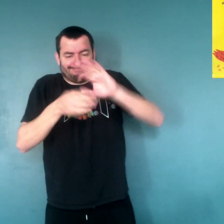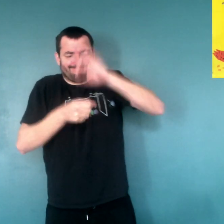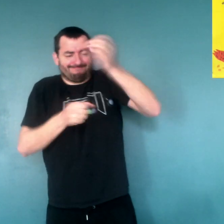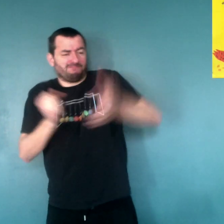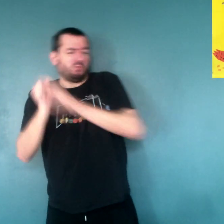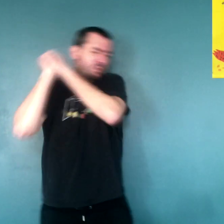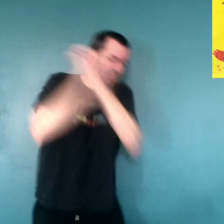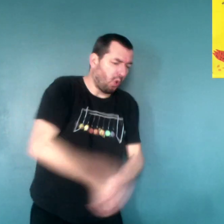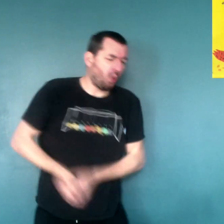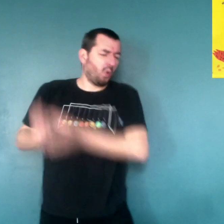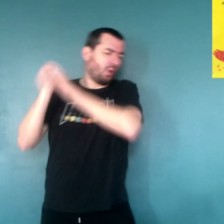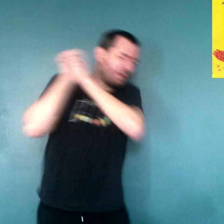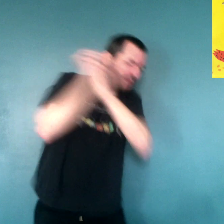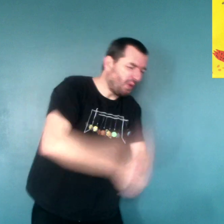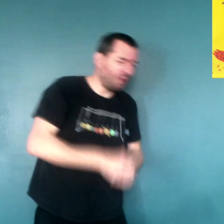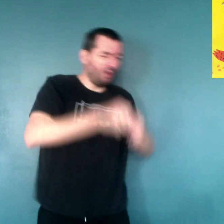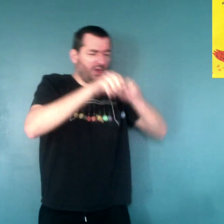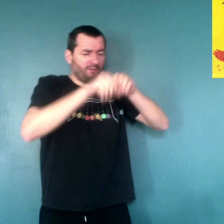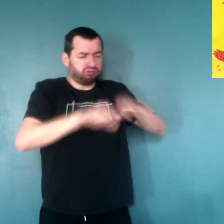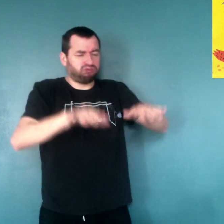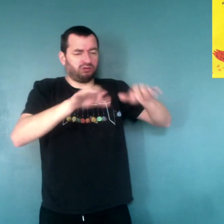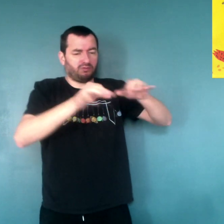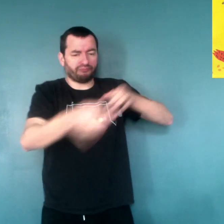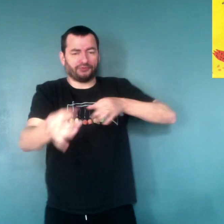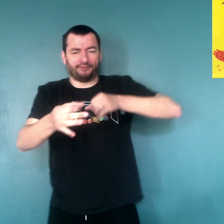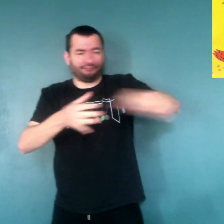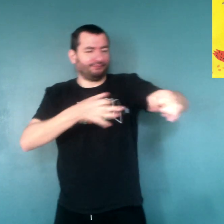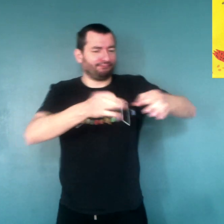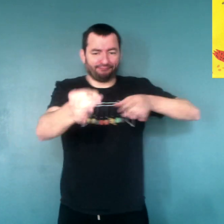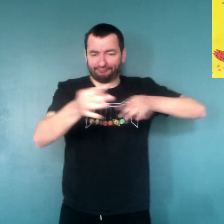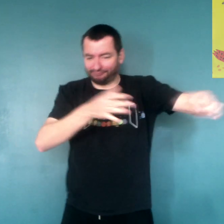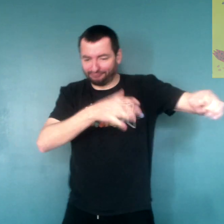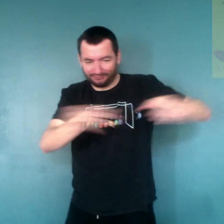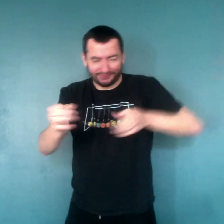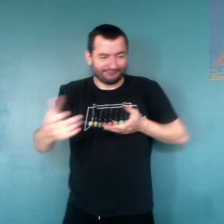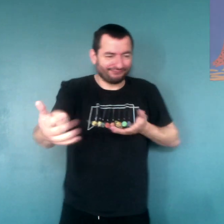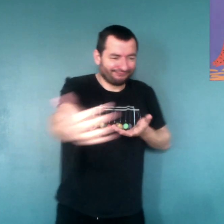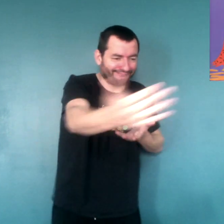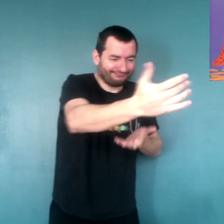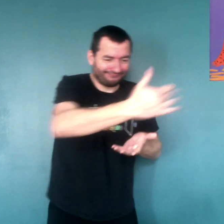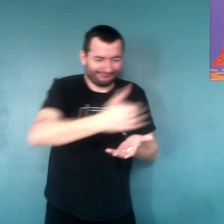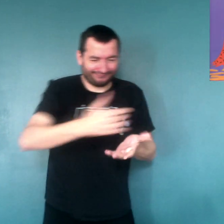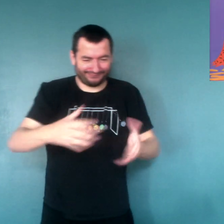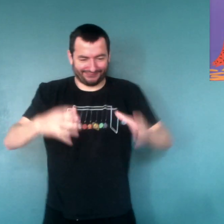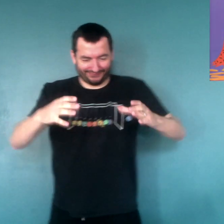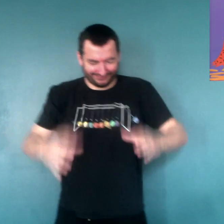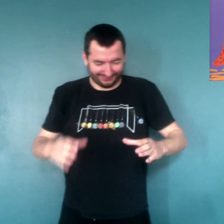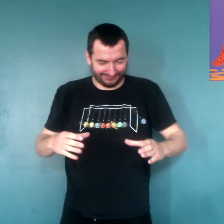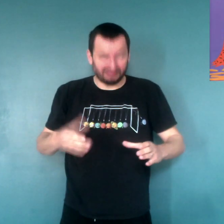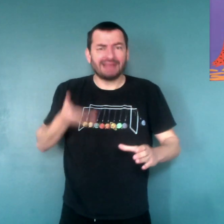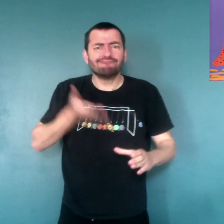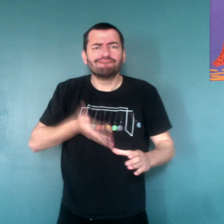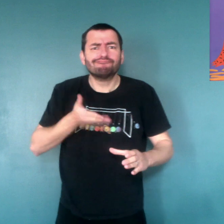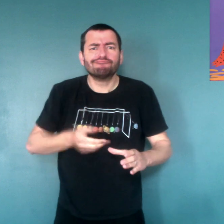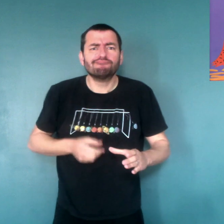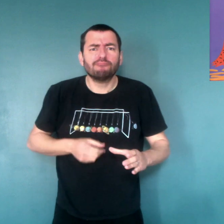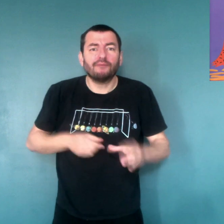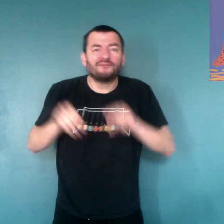Et la voilà qui bat le blé. Et les grains s'enlèvent un à un. Elle récupère tous les grains pour